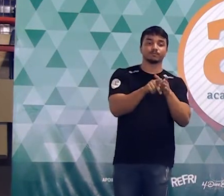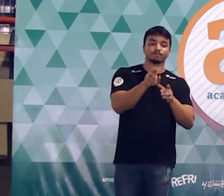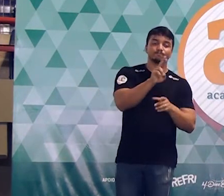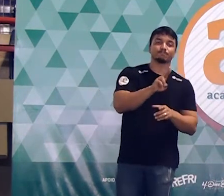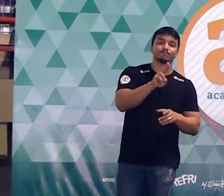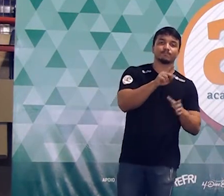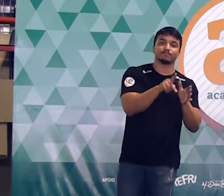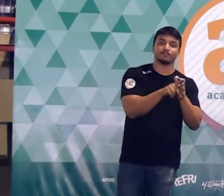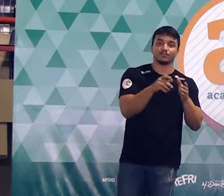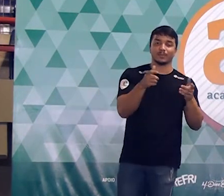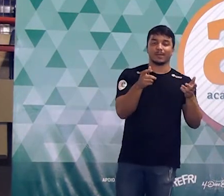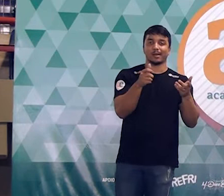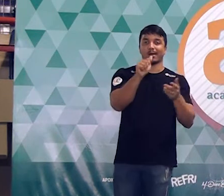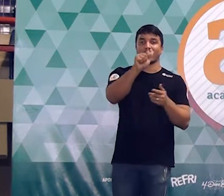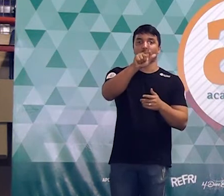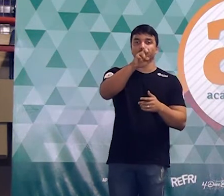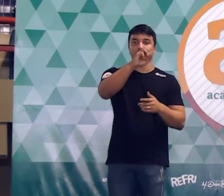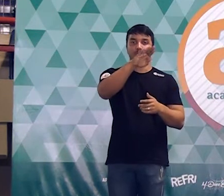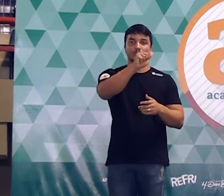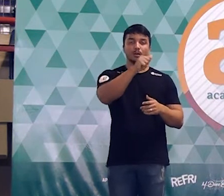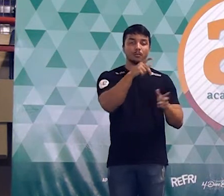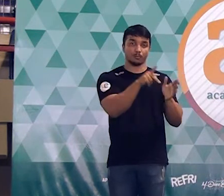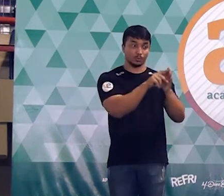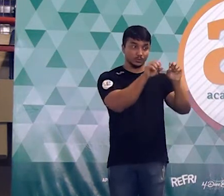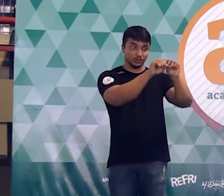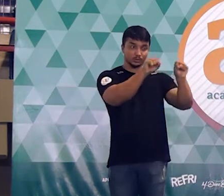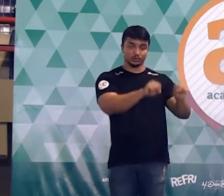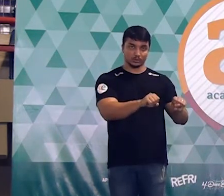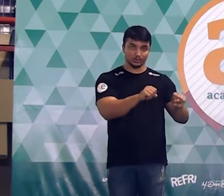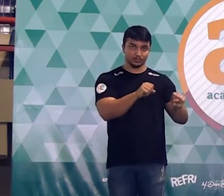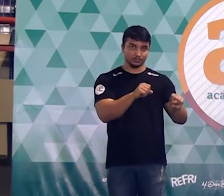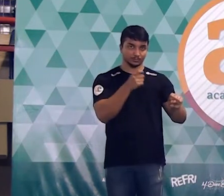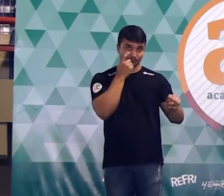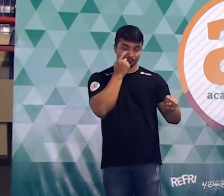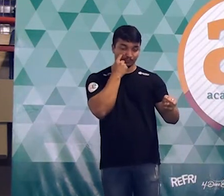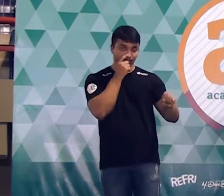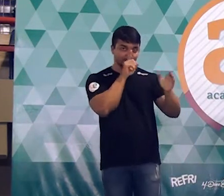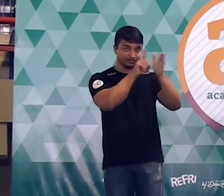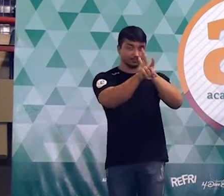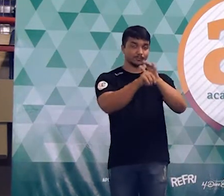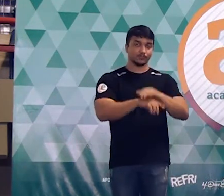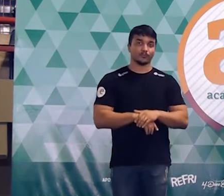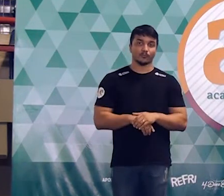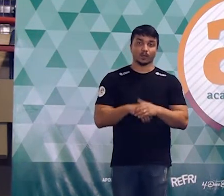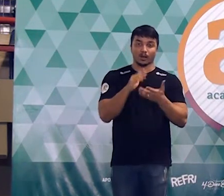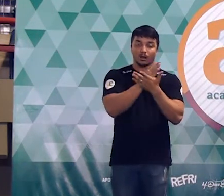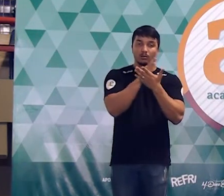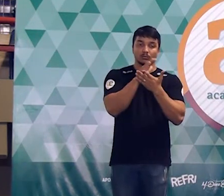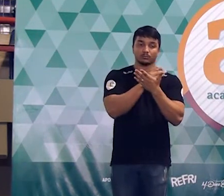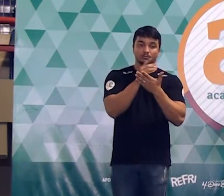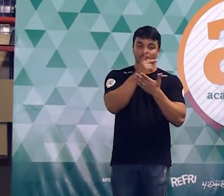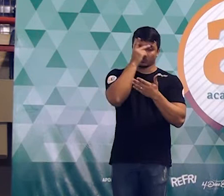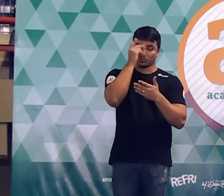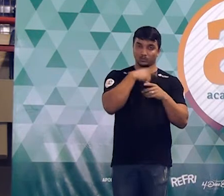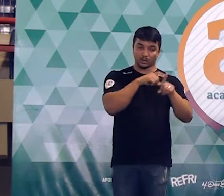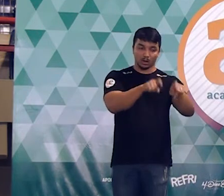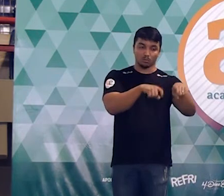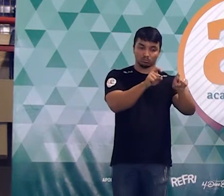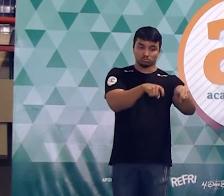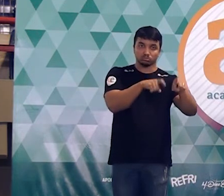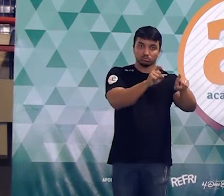recurso da álgebra que é a utilização de um sistema. O enunciado da questão diz assim alguns agricultores